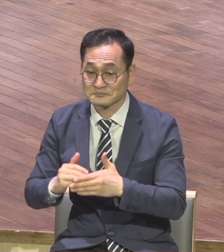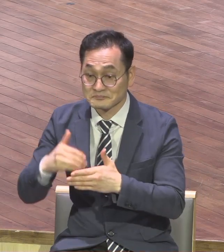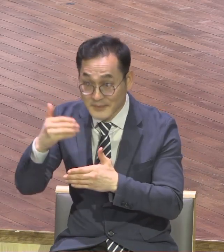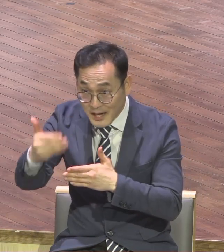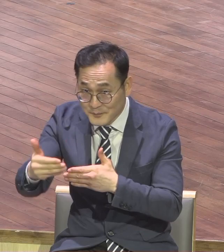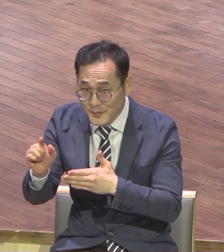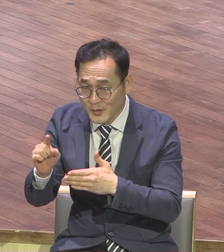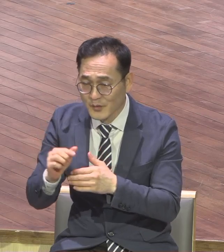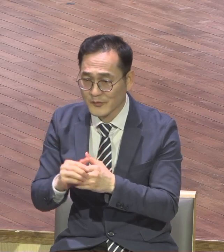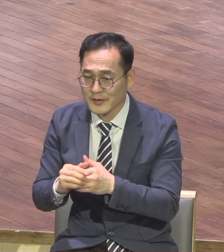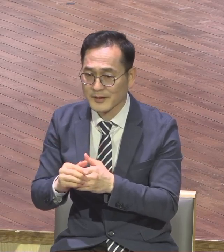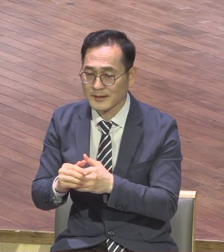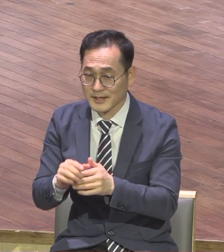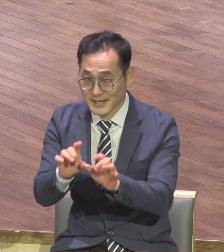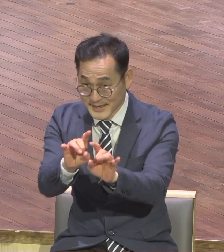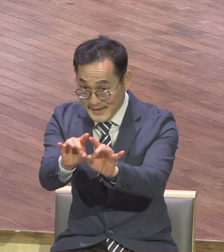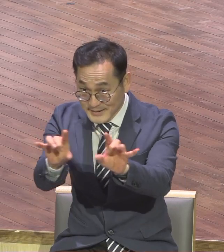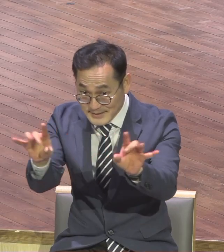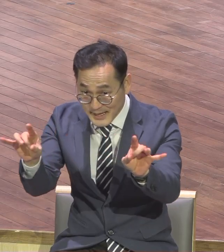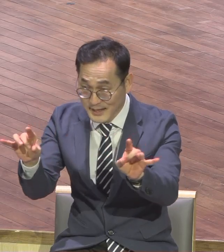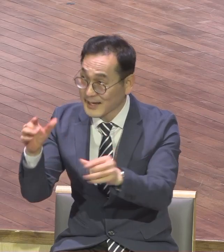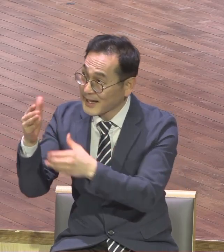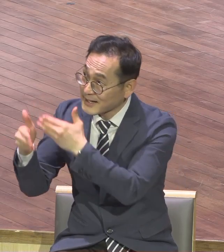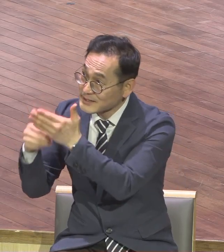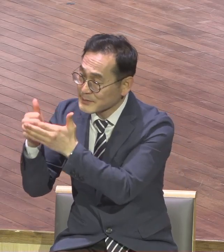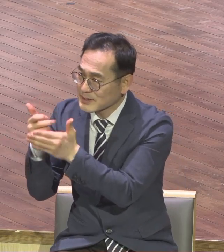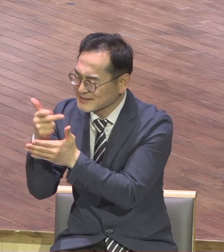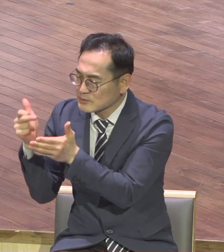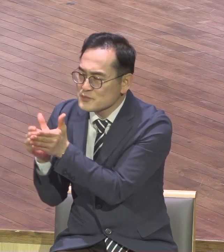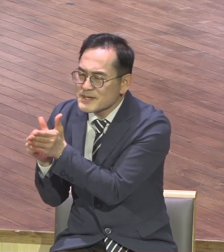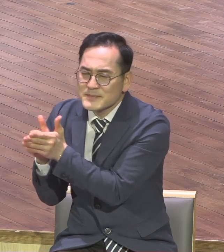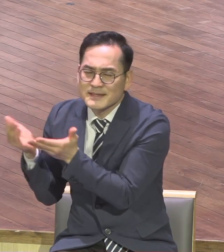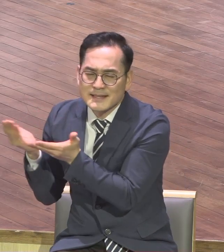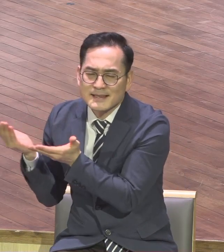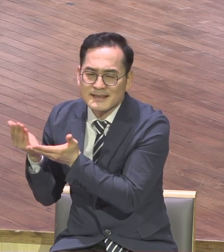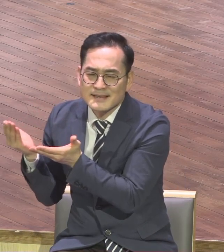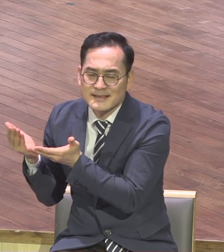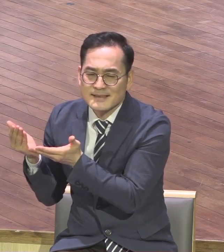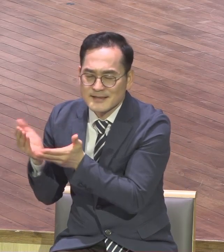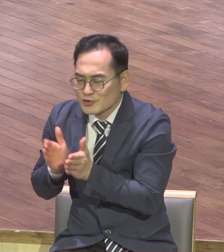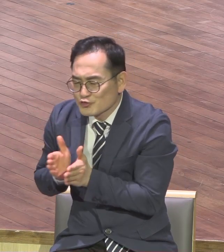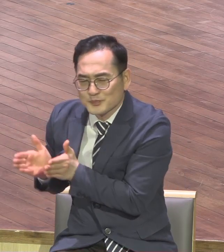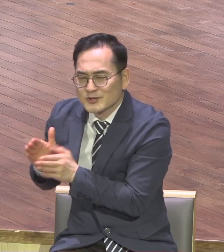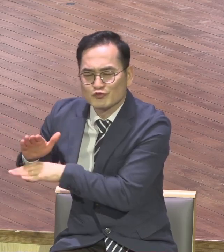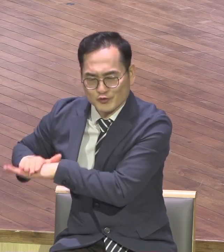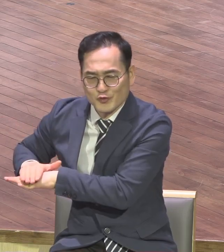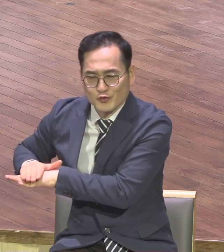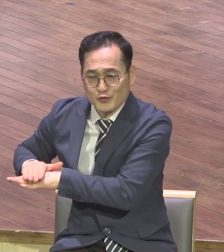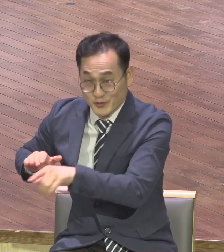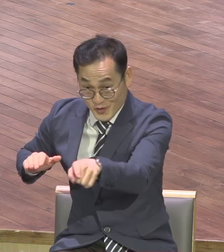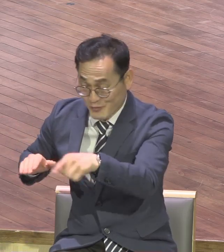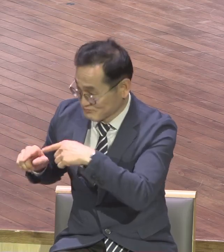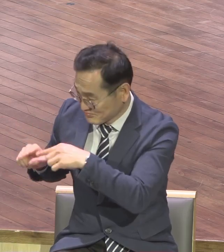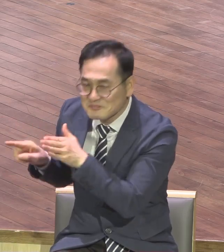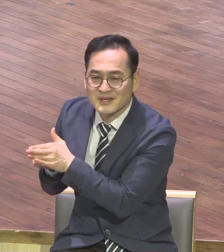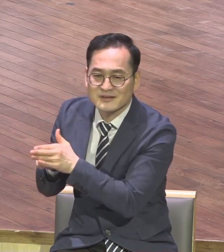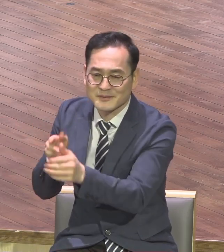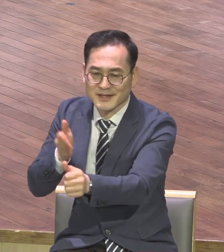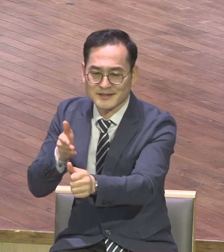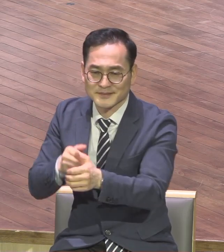여러분 개인 위해서도 크고 은밀한 것을 예배해 두셨다는 것을 믿어야 돼요 곤도전 제장 구질의 홈에 기록된 바